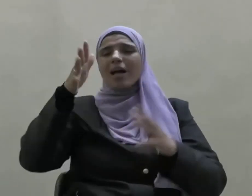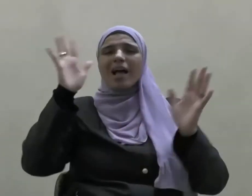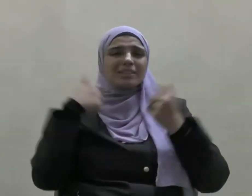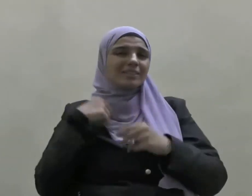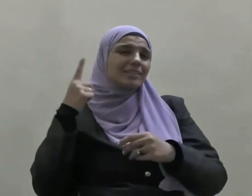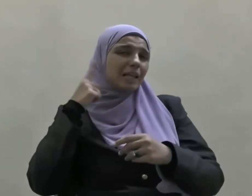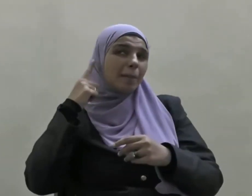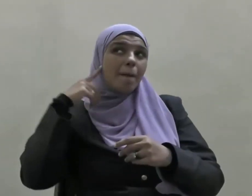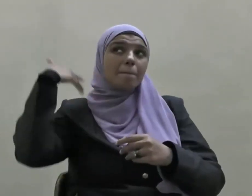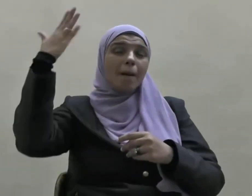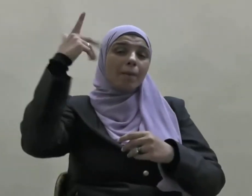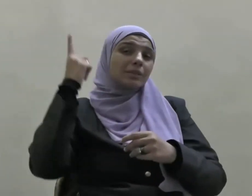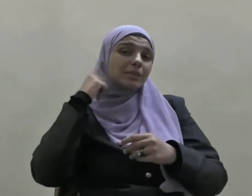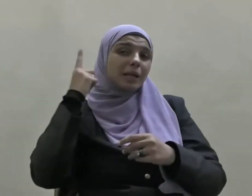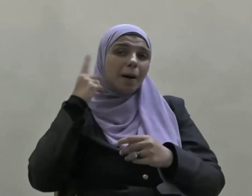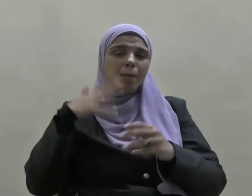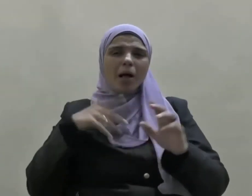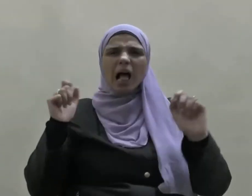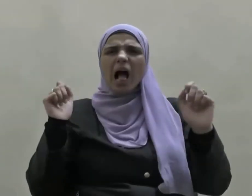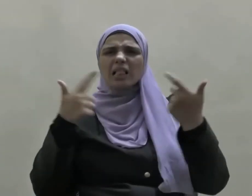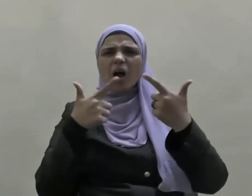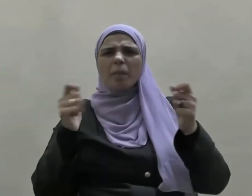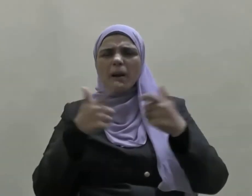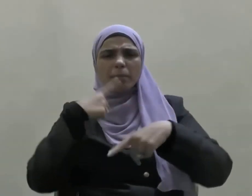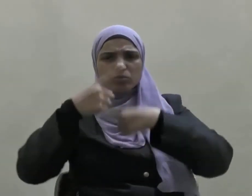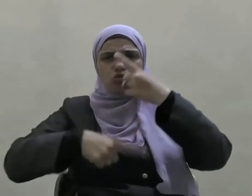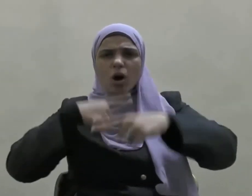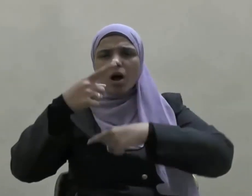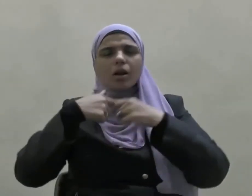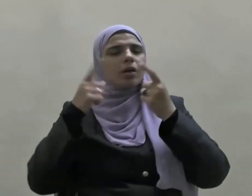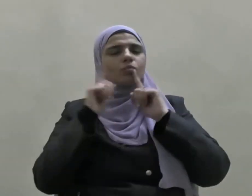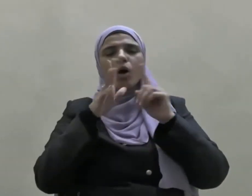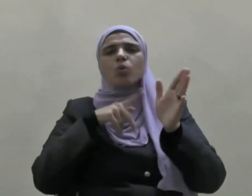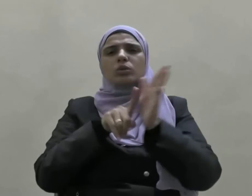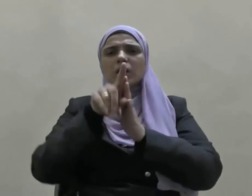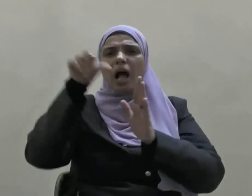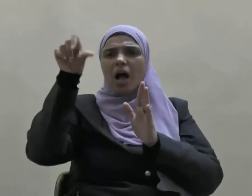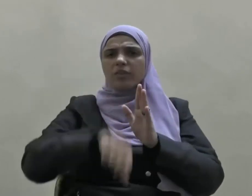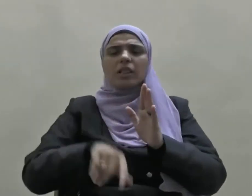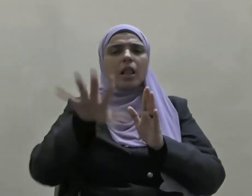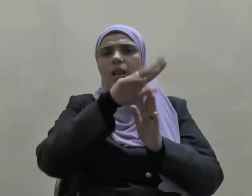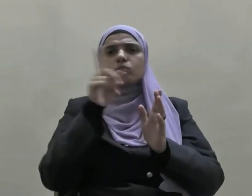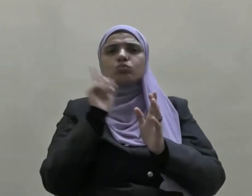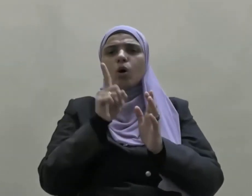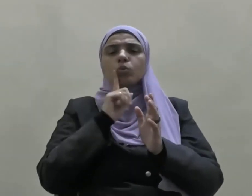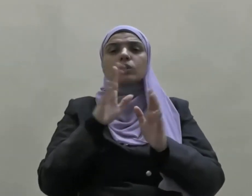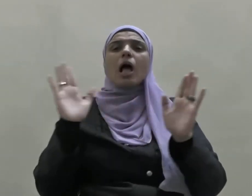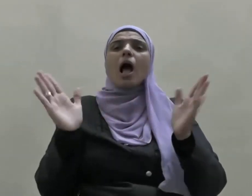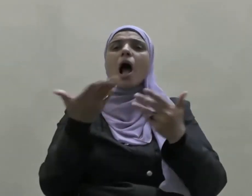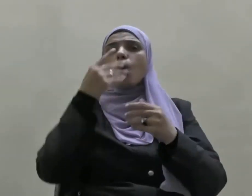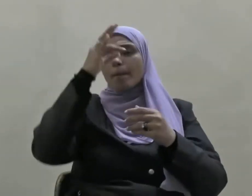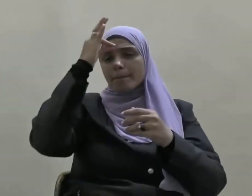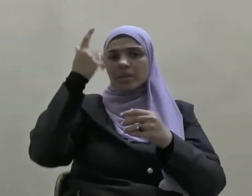نعطي أسماعنا لأعداء الوطن ومن يعملون على النيل منا أو من